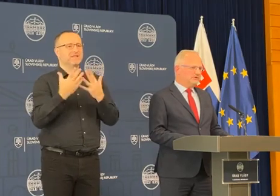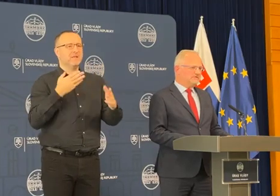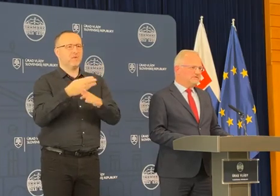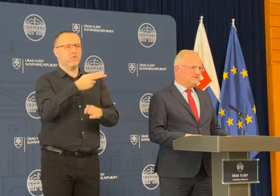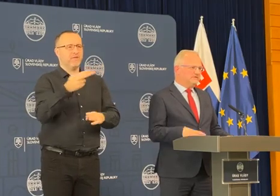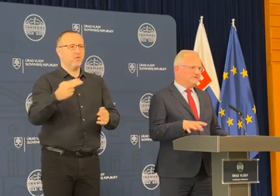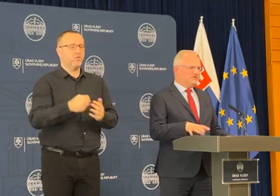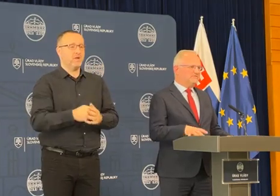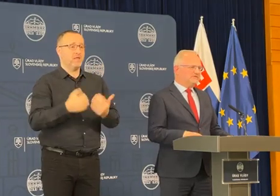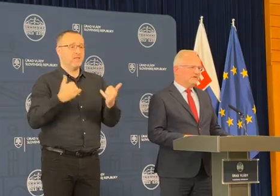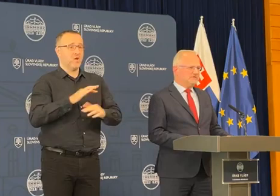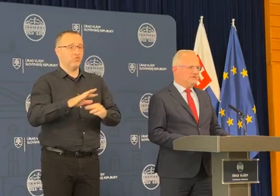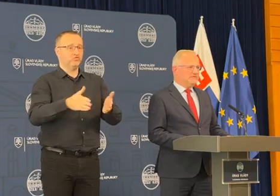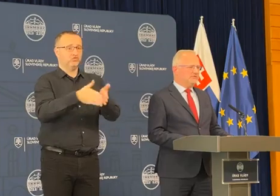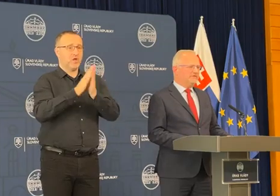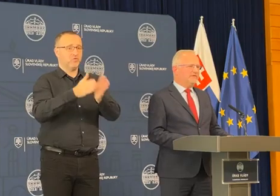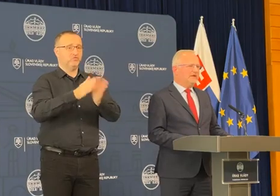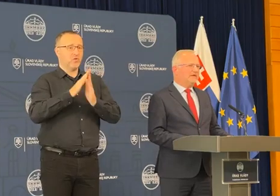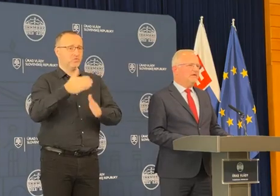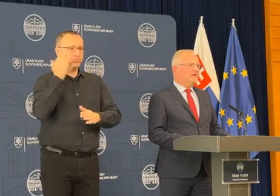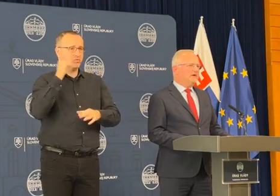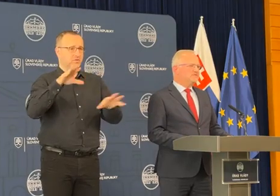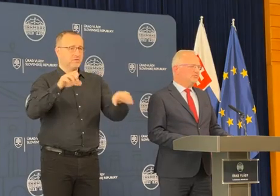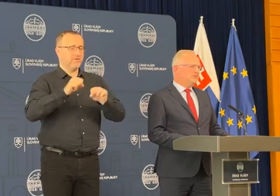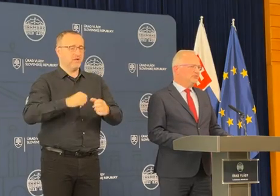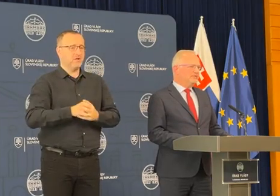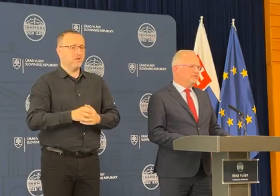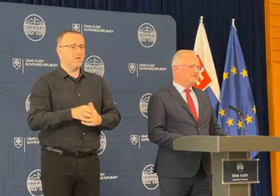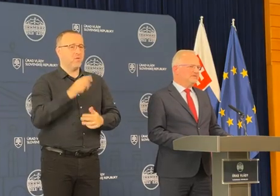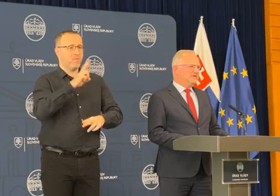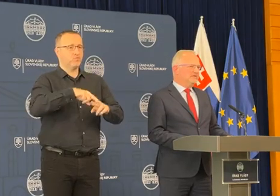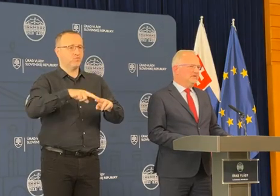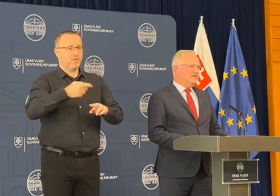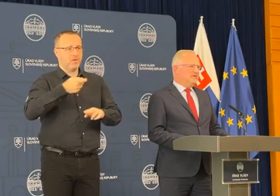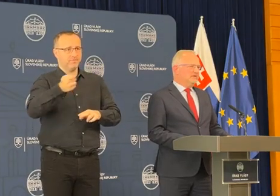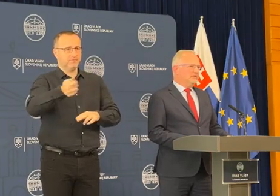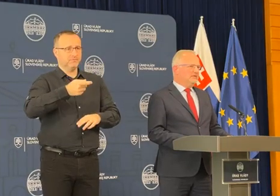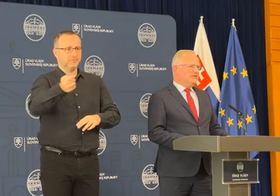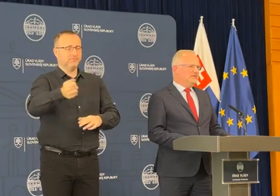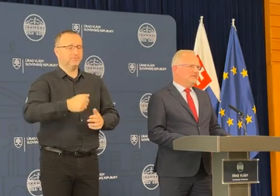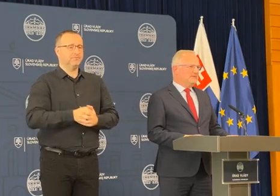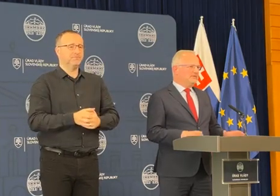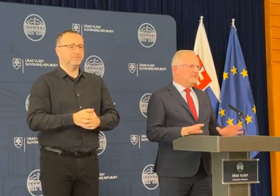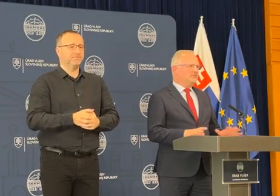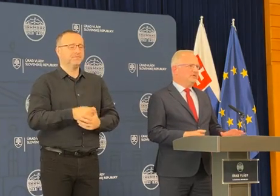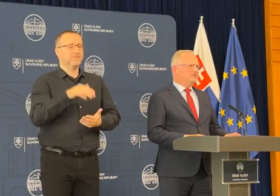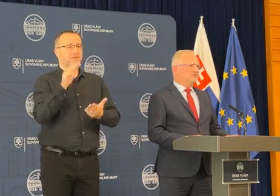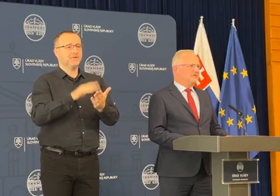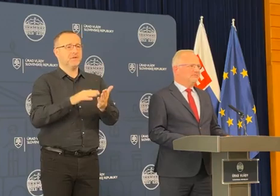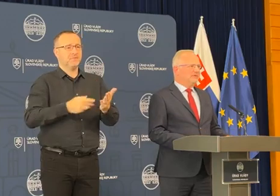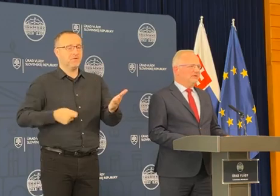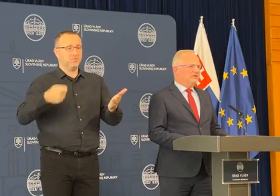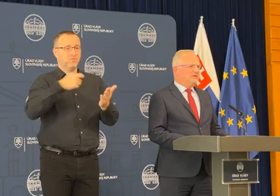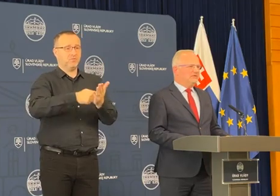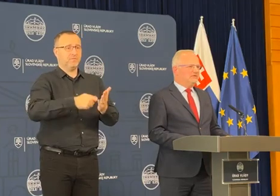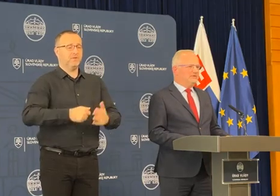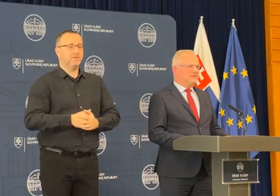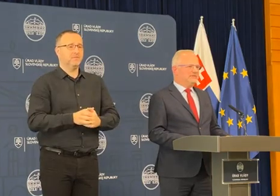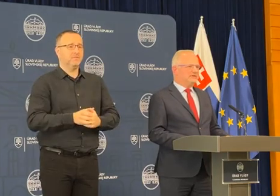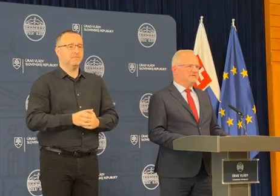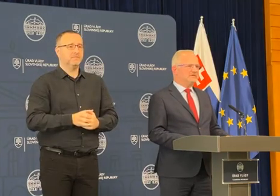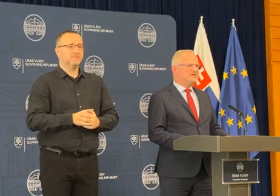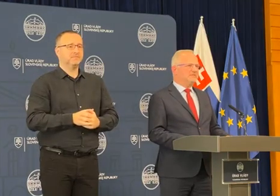ktoré už teraz v tých žiadostiach boli schválené a sú postupne vyplácané. Treba dodať, že pri